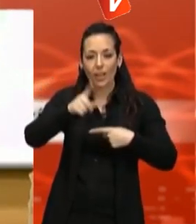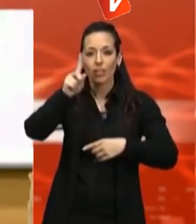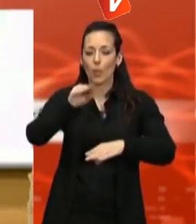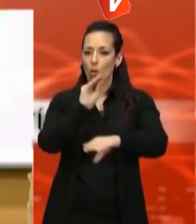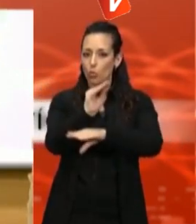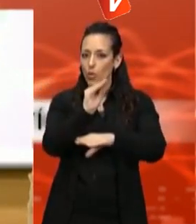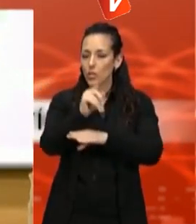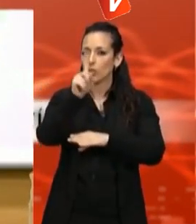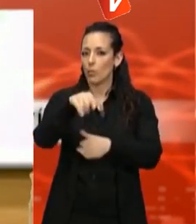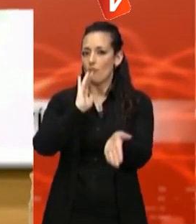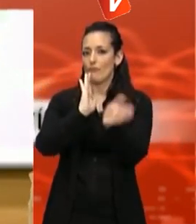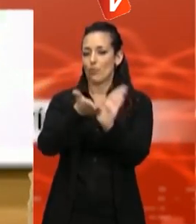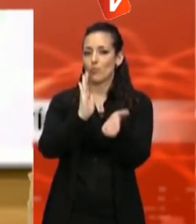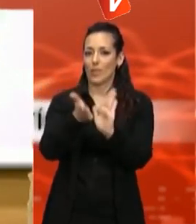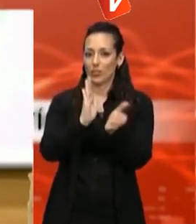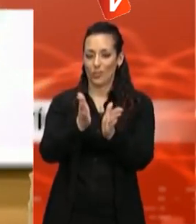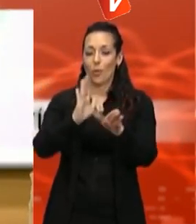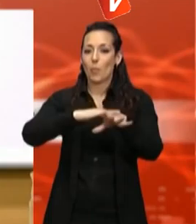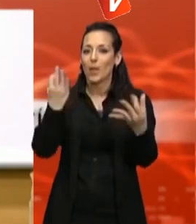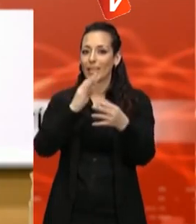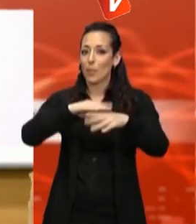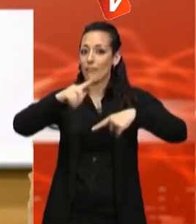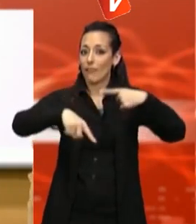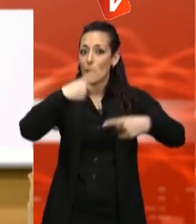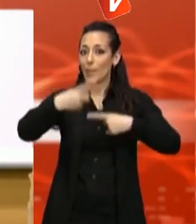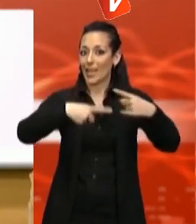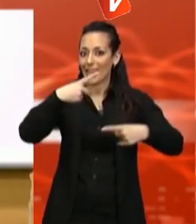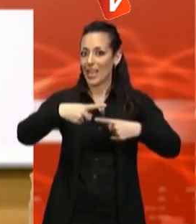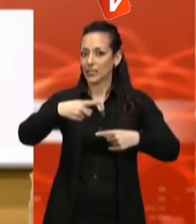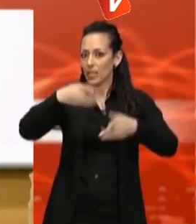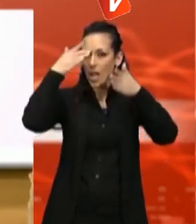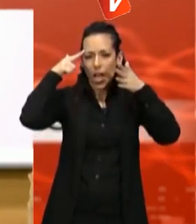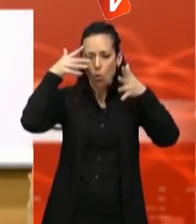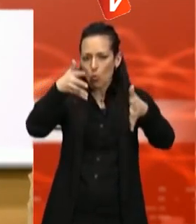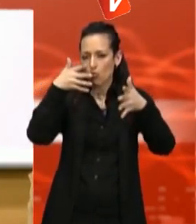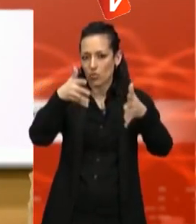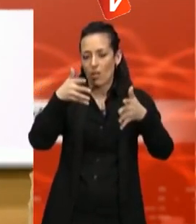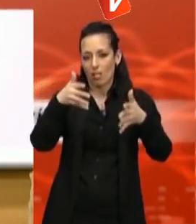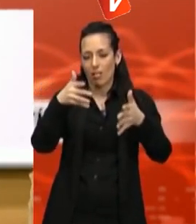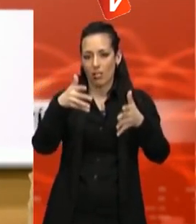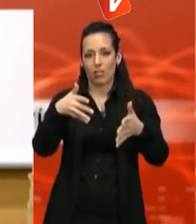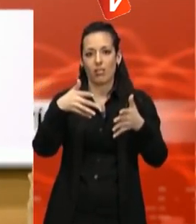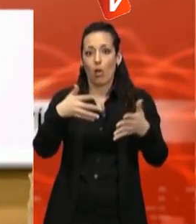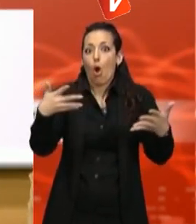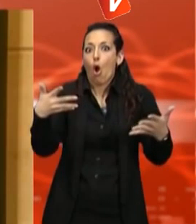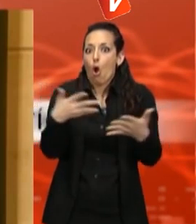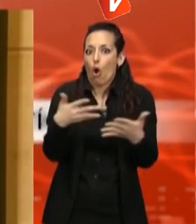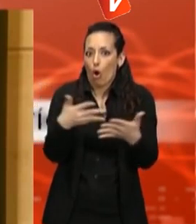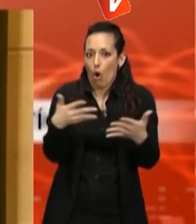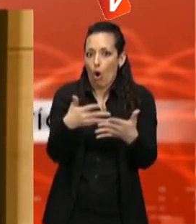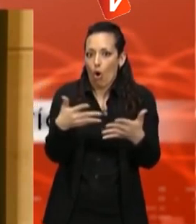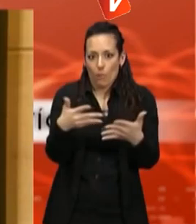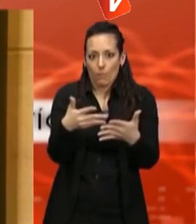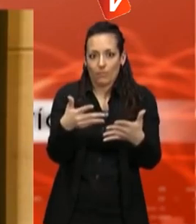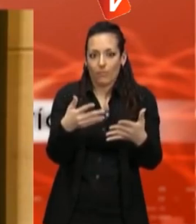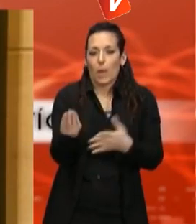on recordar a les famílies com treure el màxim rendiment de cada un dels temes. Des de